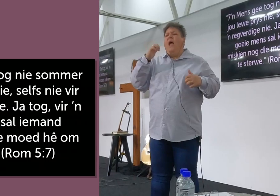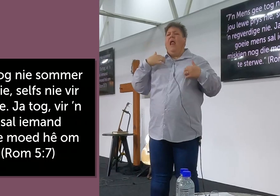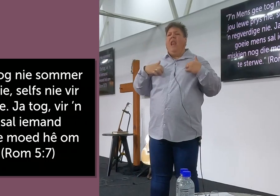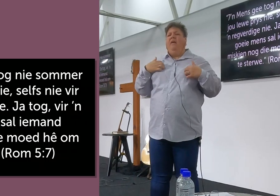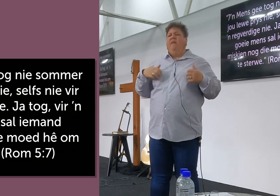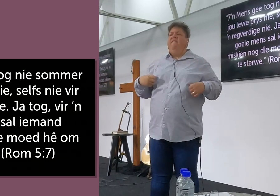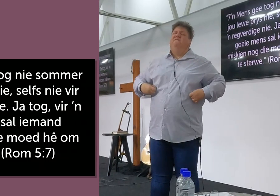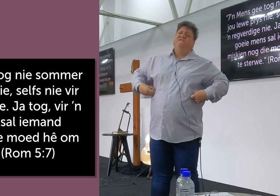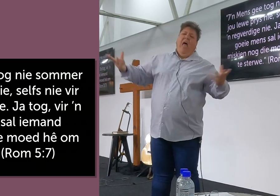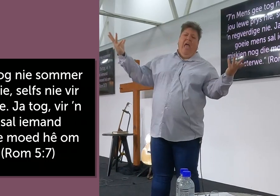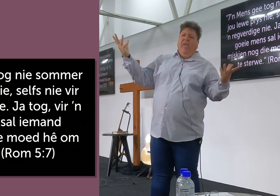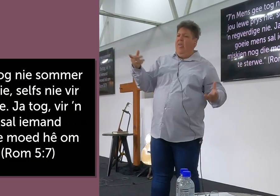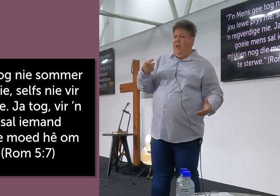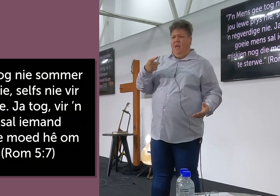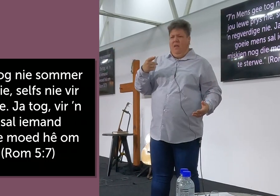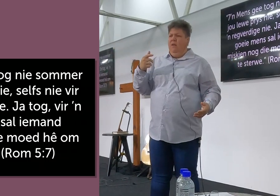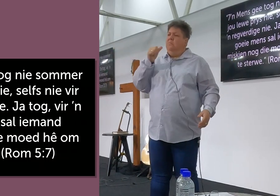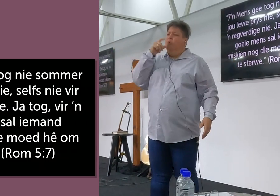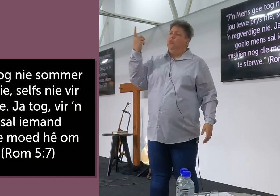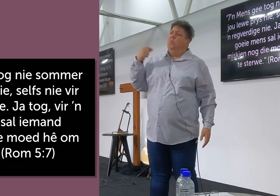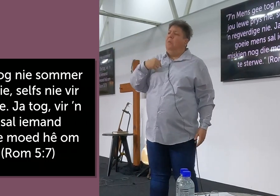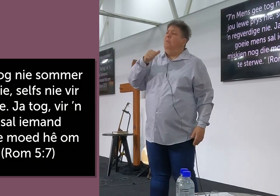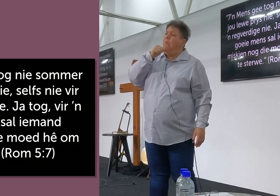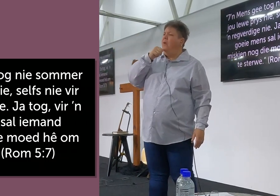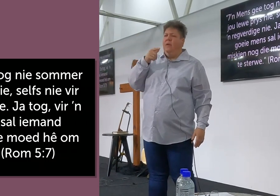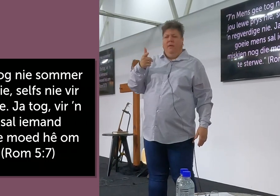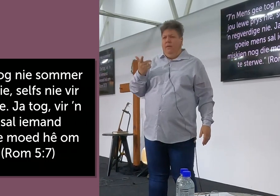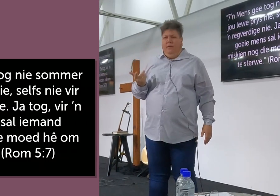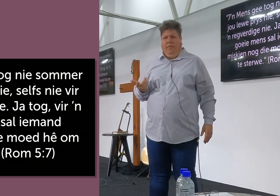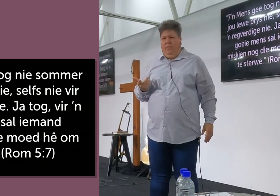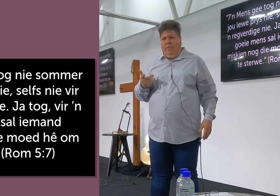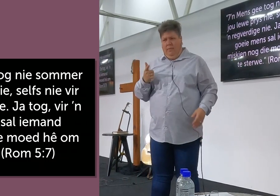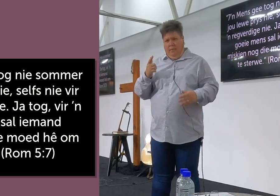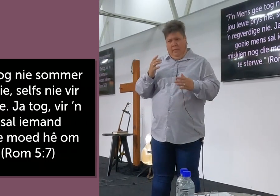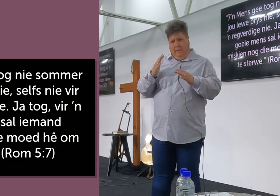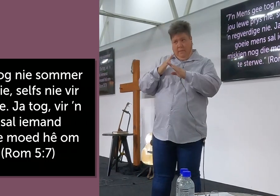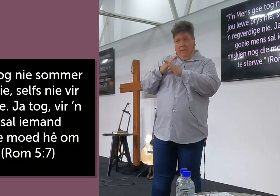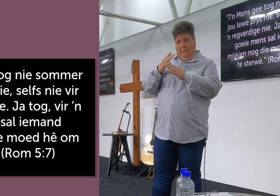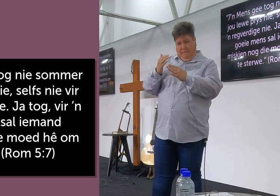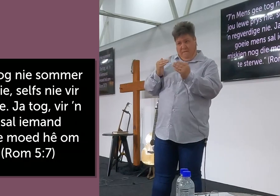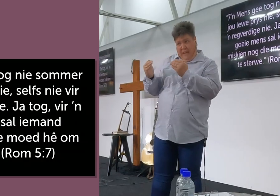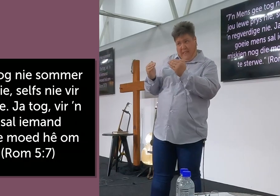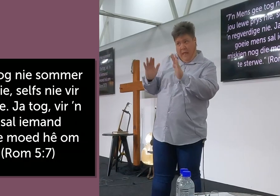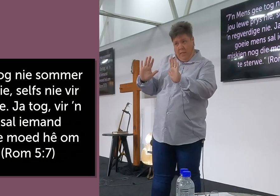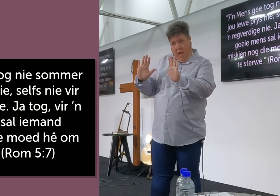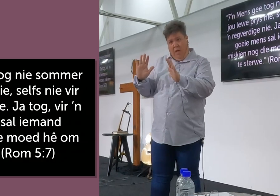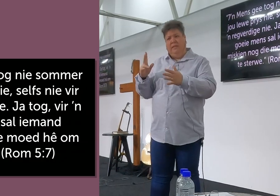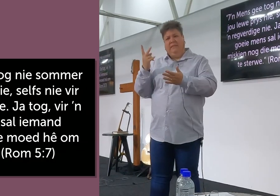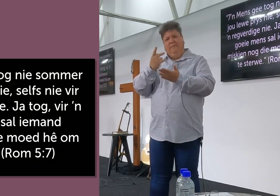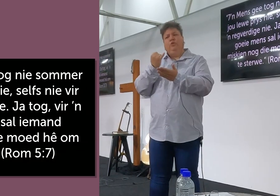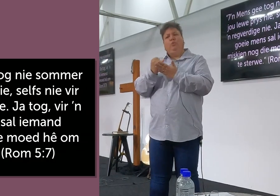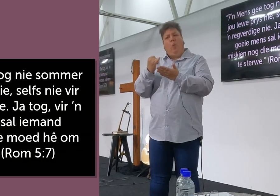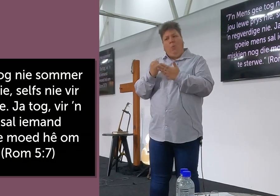lewe somme prijs nie, Selfs nie is vir die rechtverdige nie, Wat is dit nog vir die zondag,